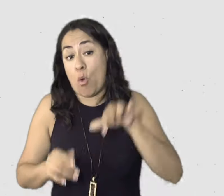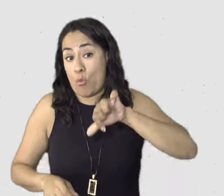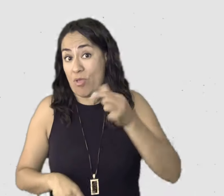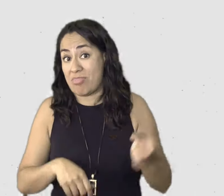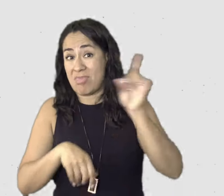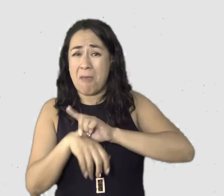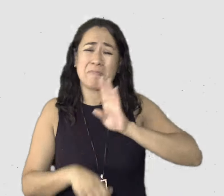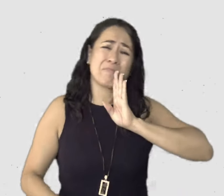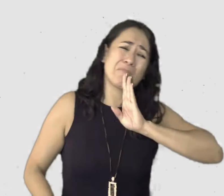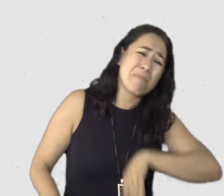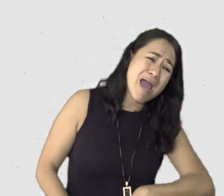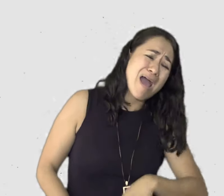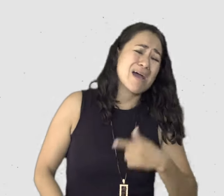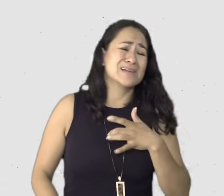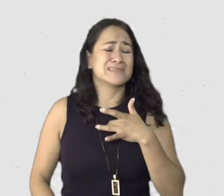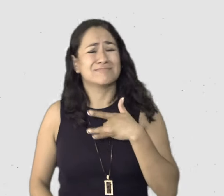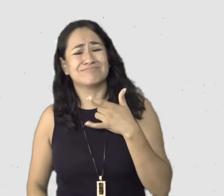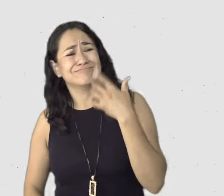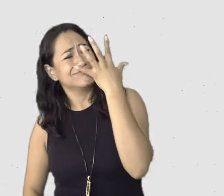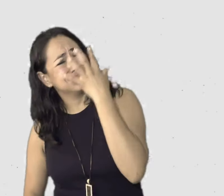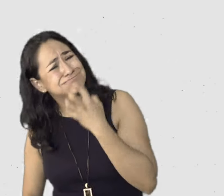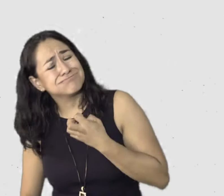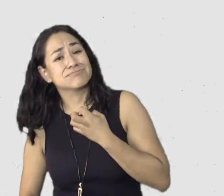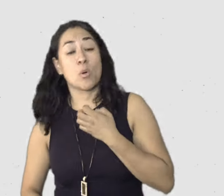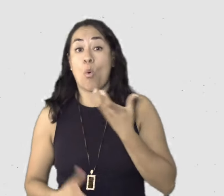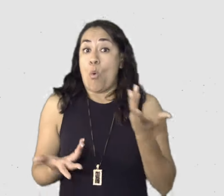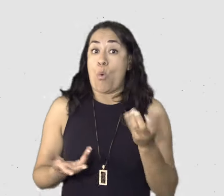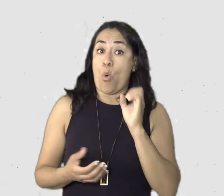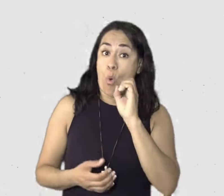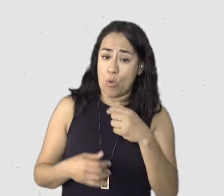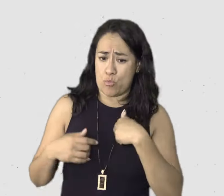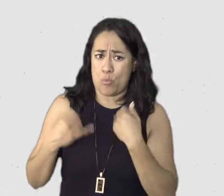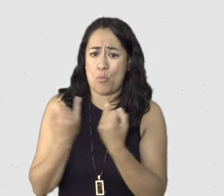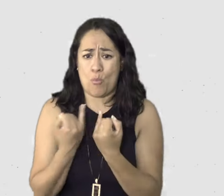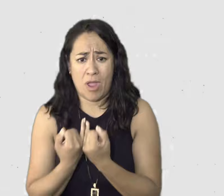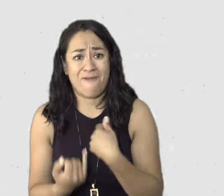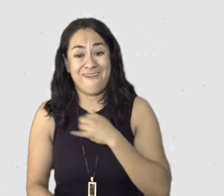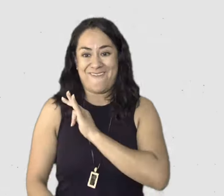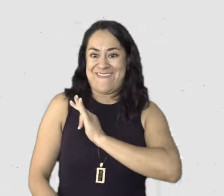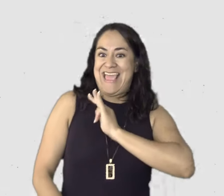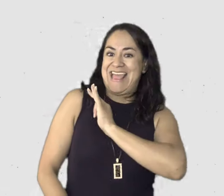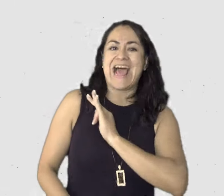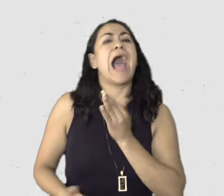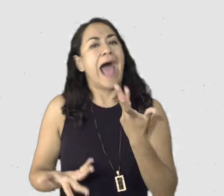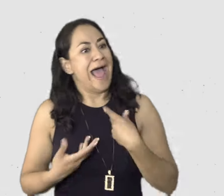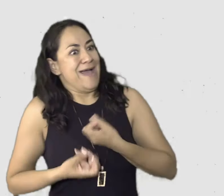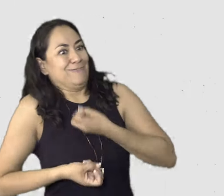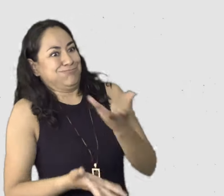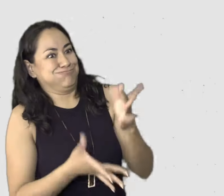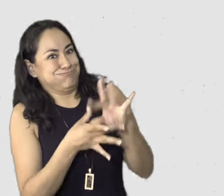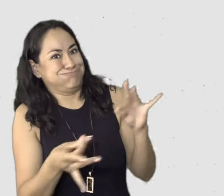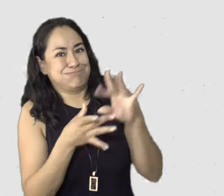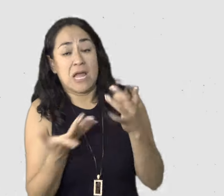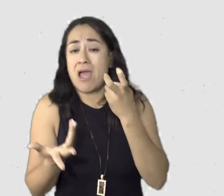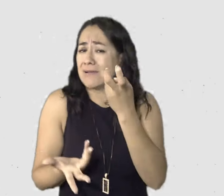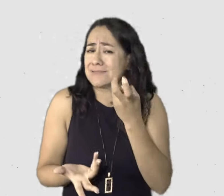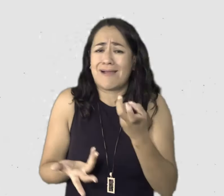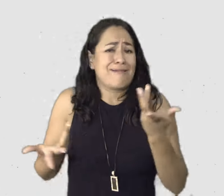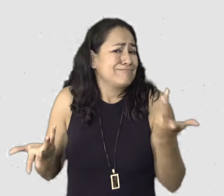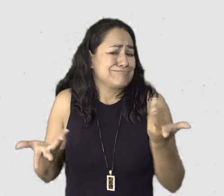y hoy no me siento bien, o hoy estoy demasiado feliz y también compartir la felicidad. Y yo creo que eso es algo que es una necesidad del ser humano,